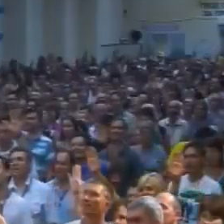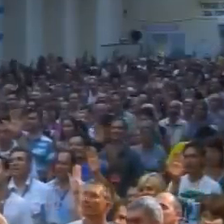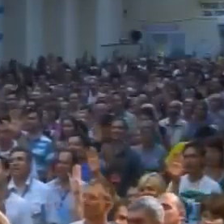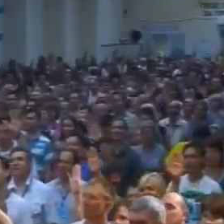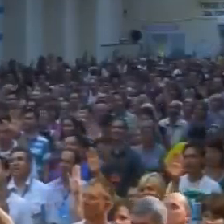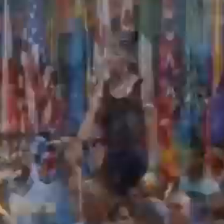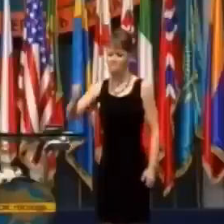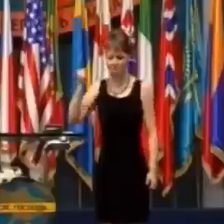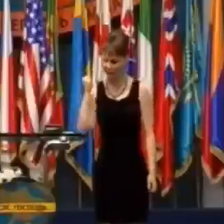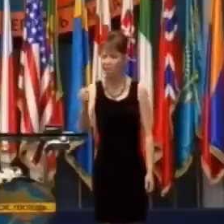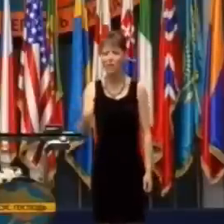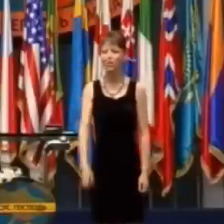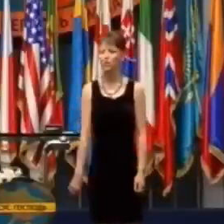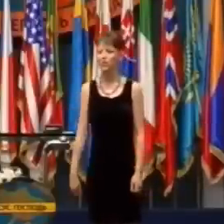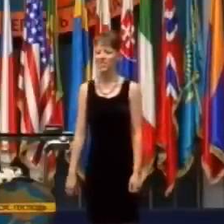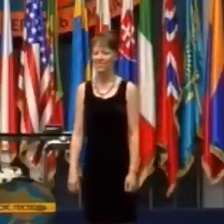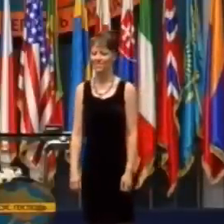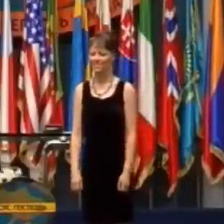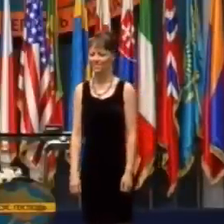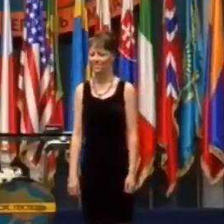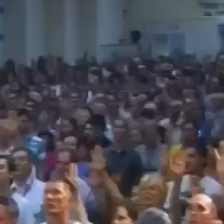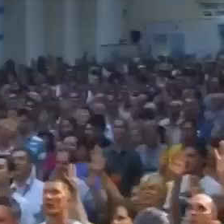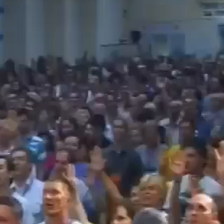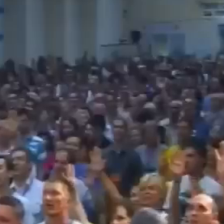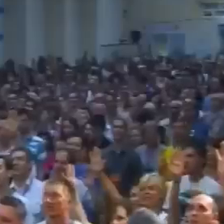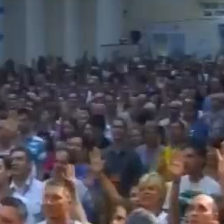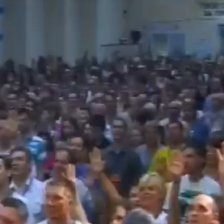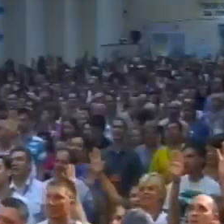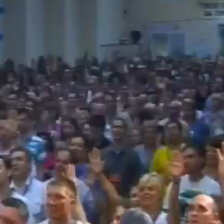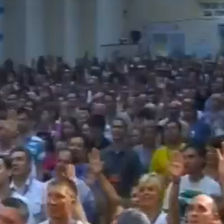v mene Ježiš v Ježiš